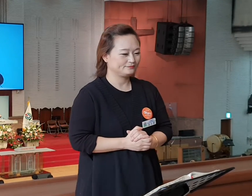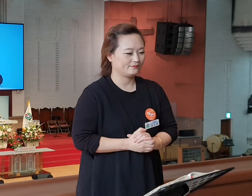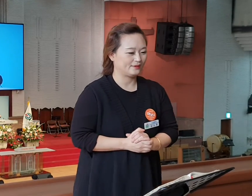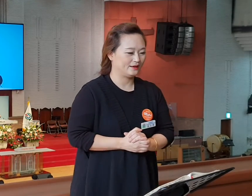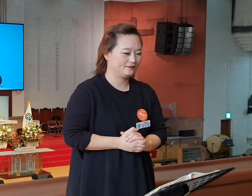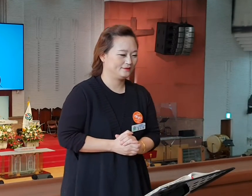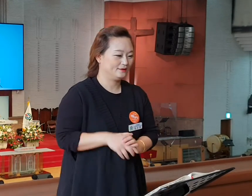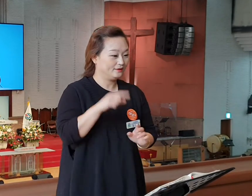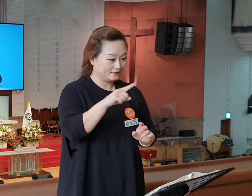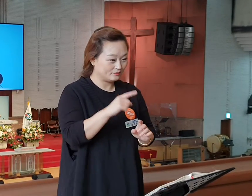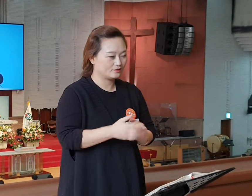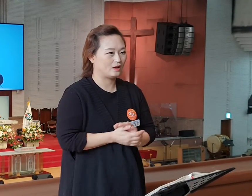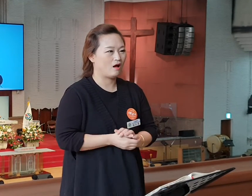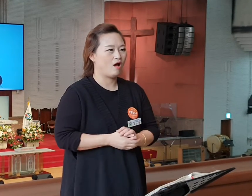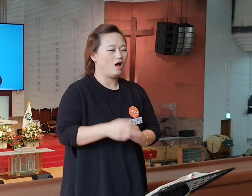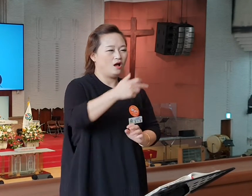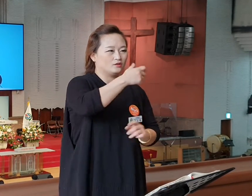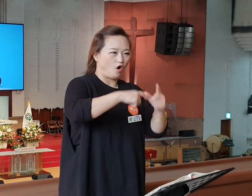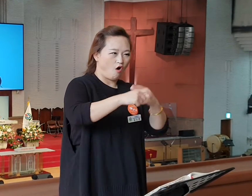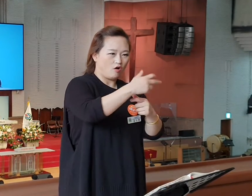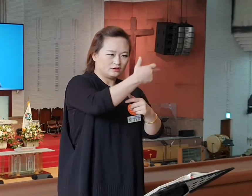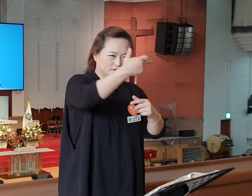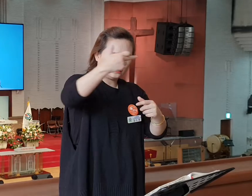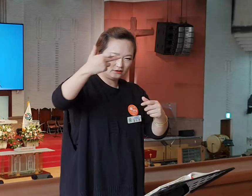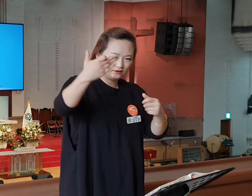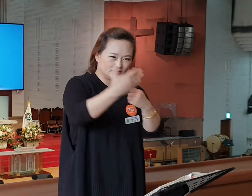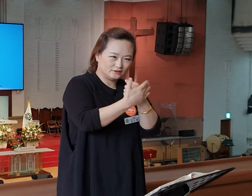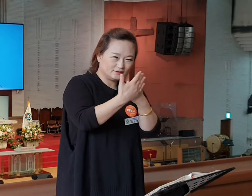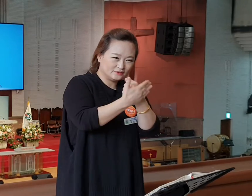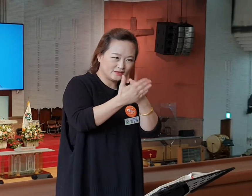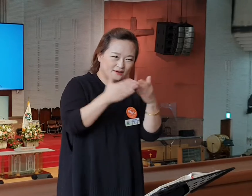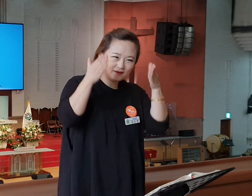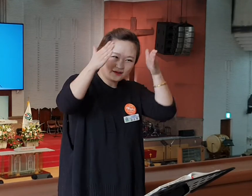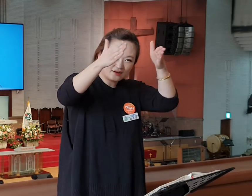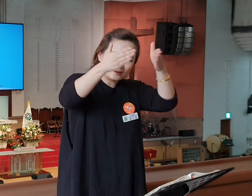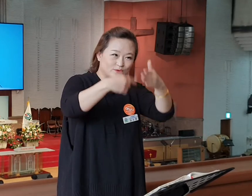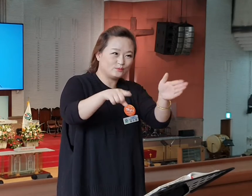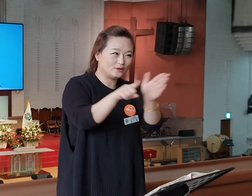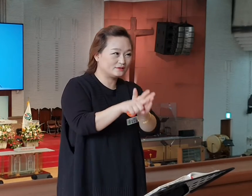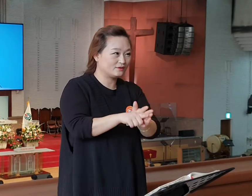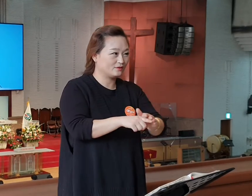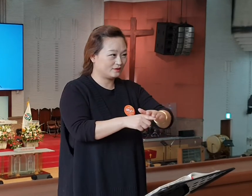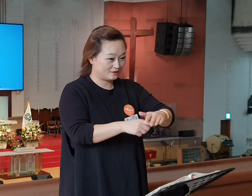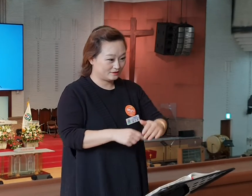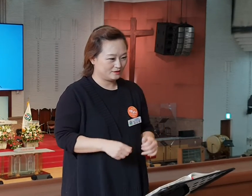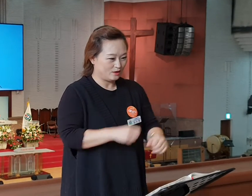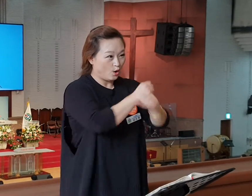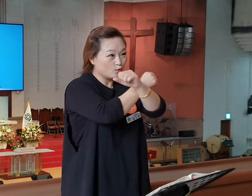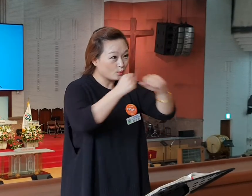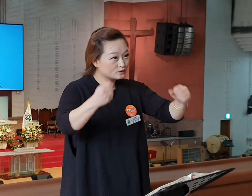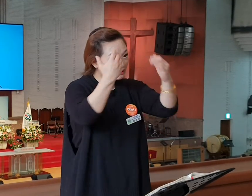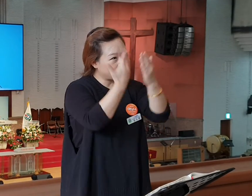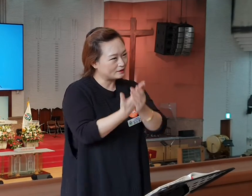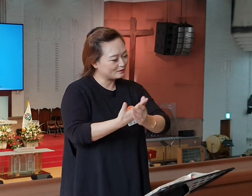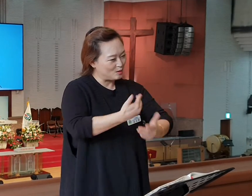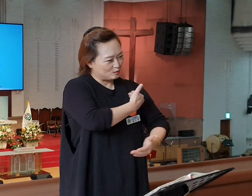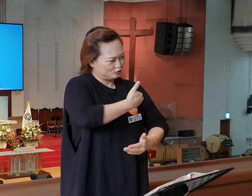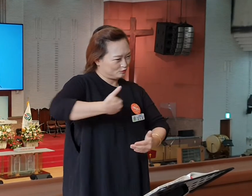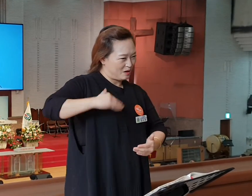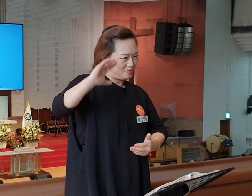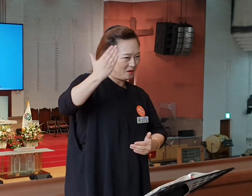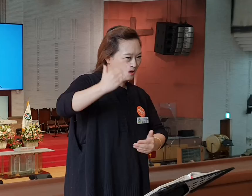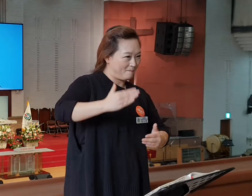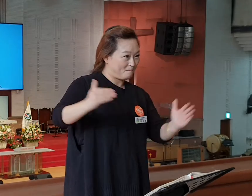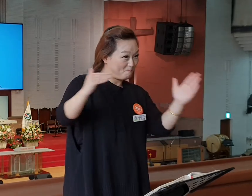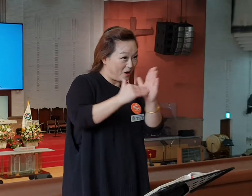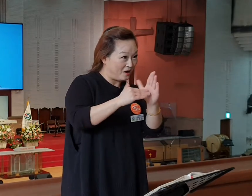부족한 게 아니고요. 더 큰 은혜가 있기 때문에 부족합니다. 사실은 용서함 받은 것으로도 충만하죠. 하지만 더